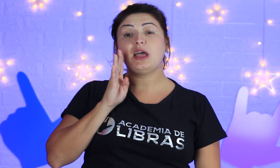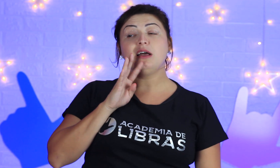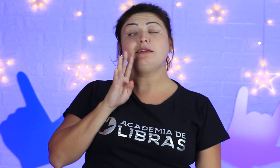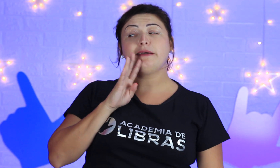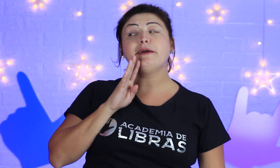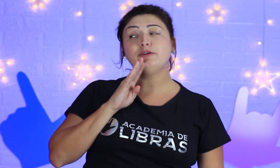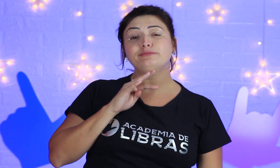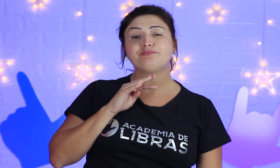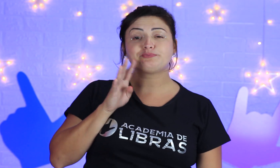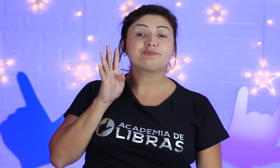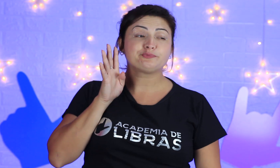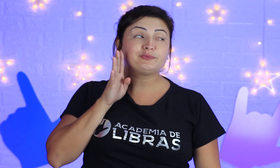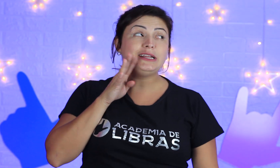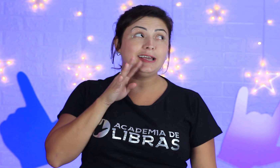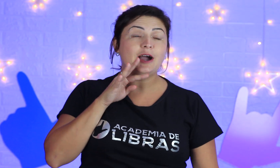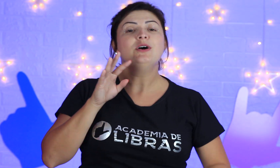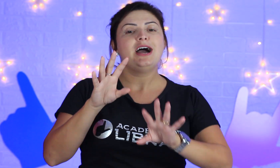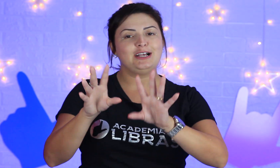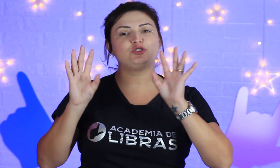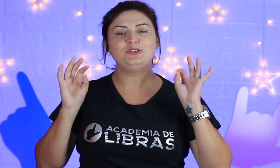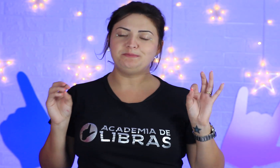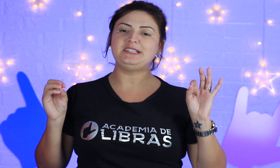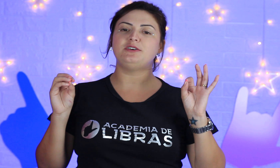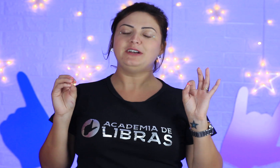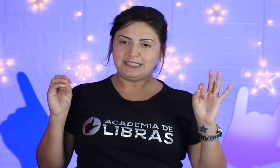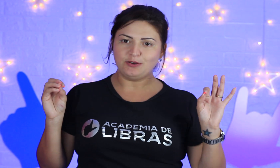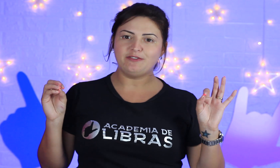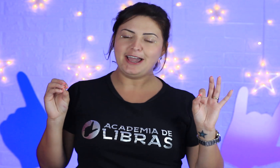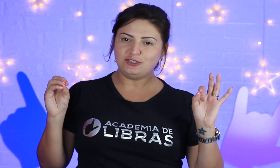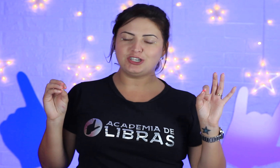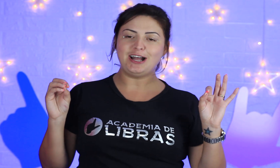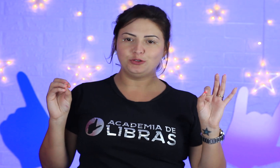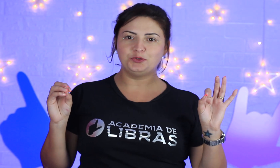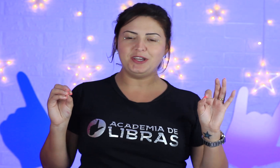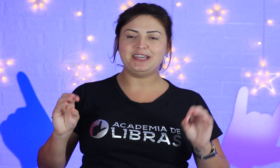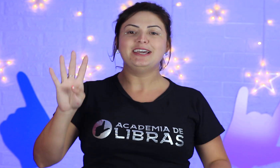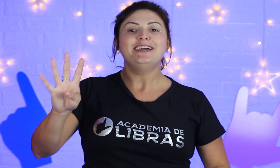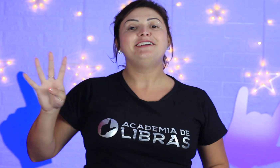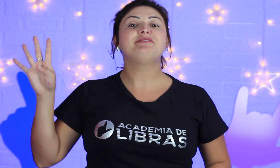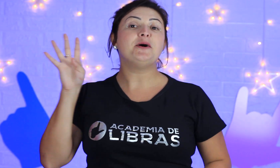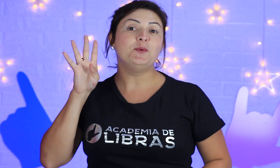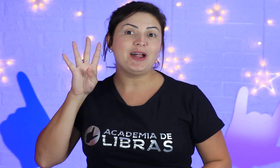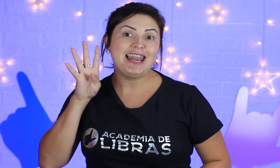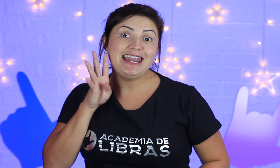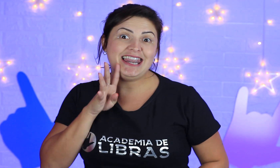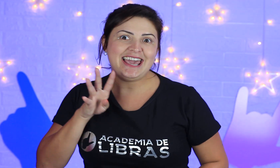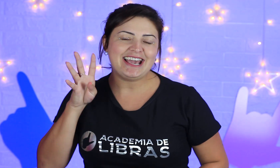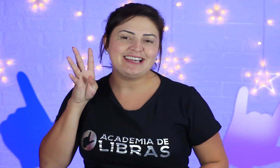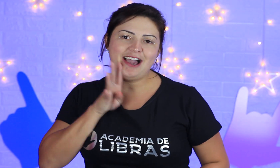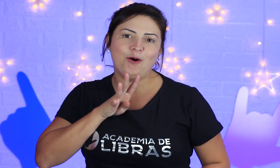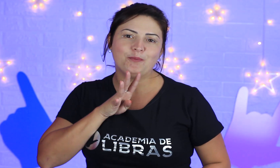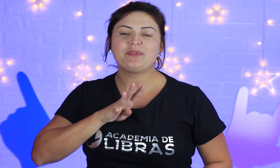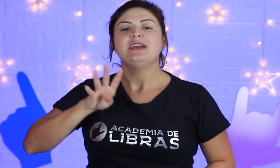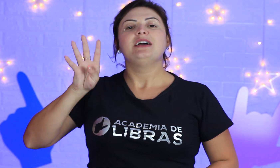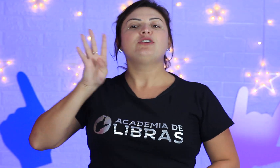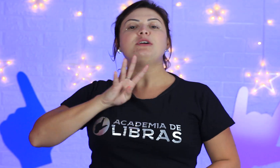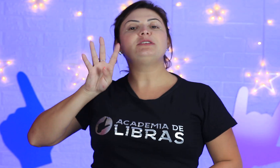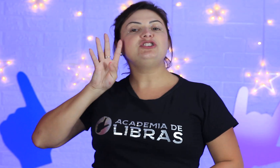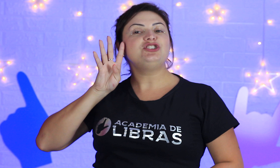Ah, legal, legal. A sua expressão facial que vai indicar tudo aí. Então, legal. Agora, para a gente